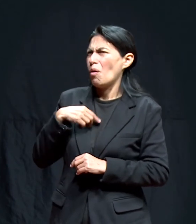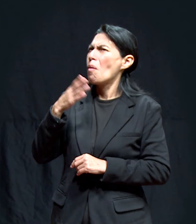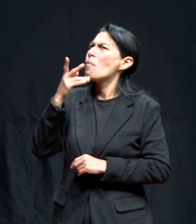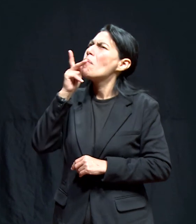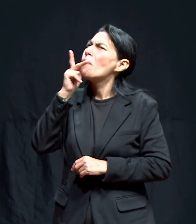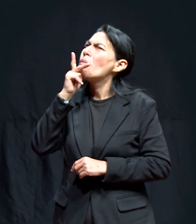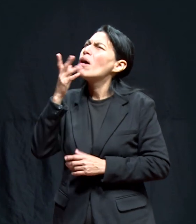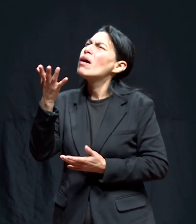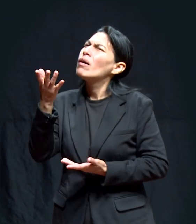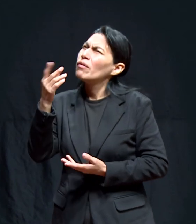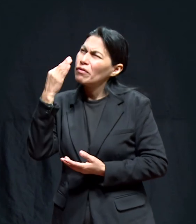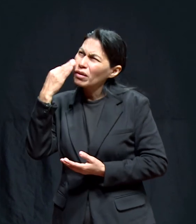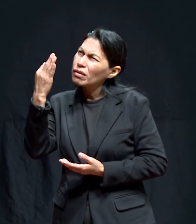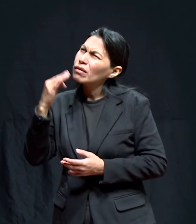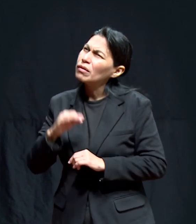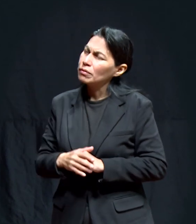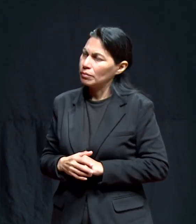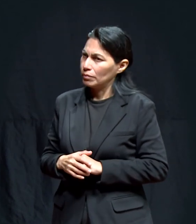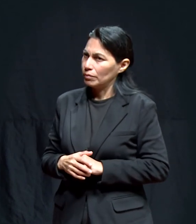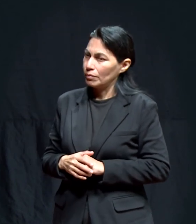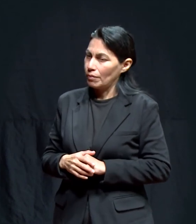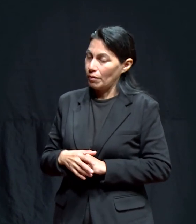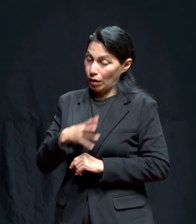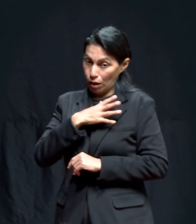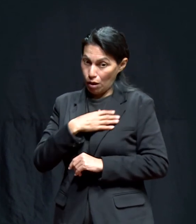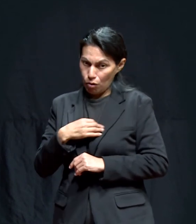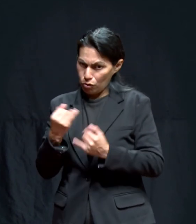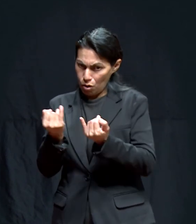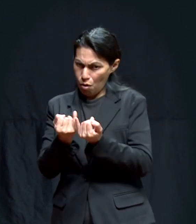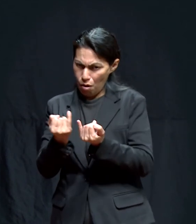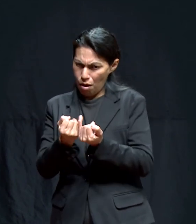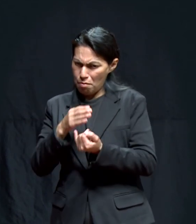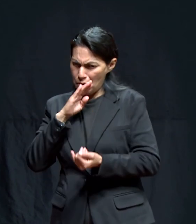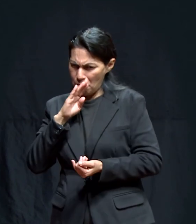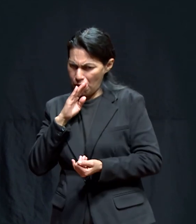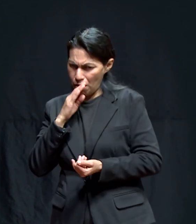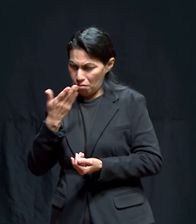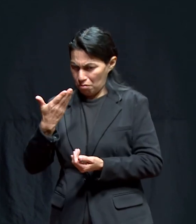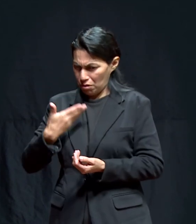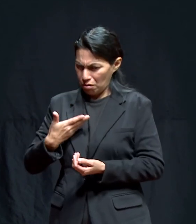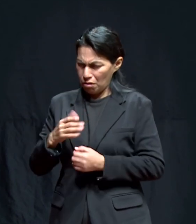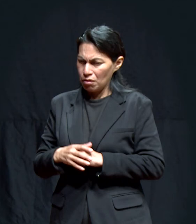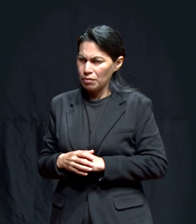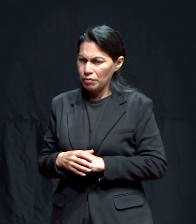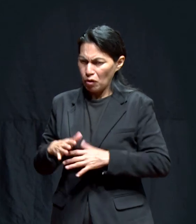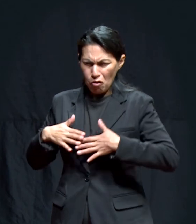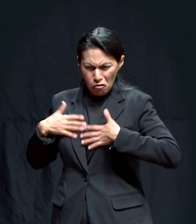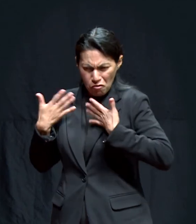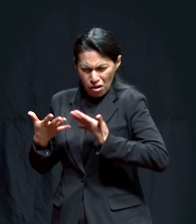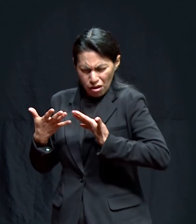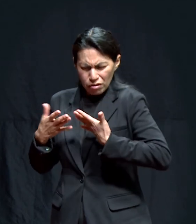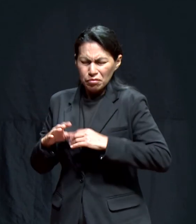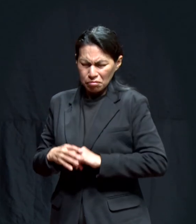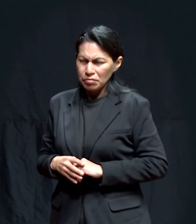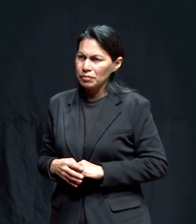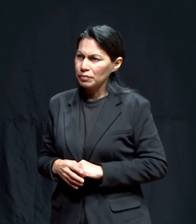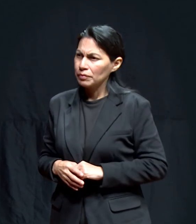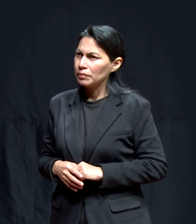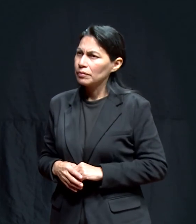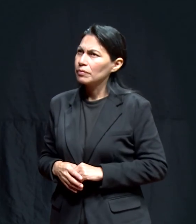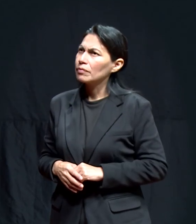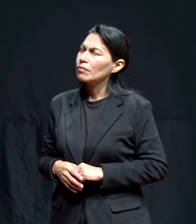yo siempre le digo oye padre fíjate porque como así me hablan mis hijos también y no es porque es falta de respeto es